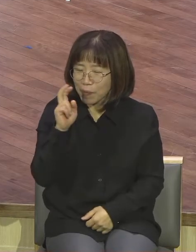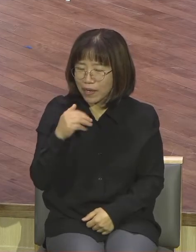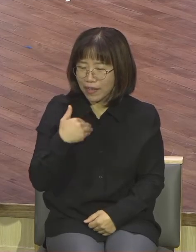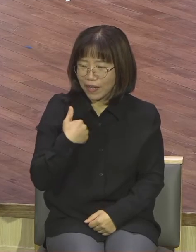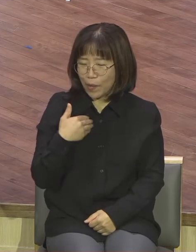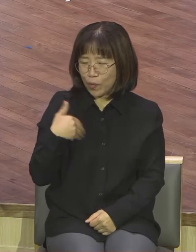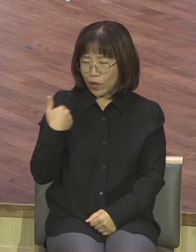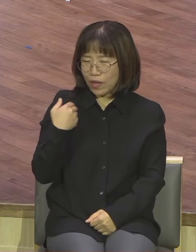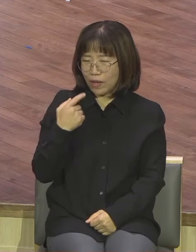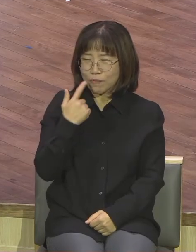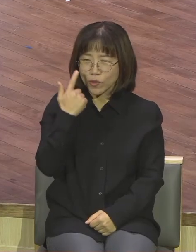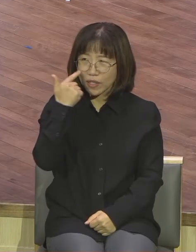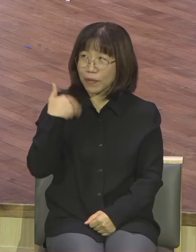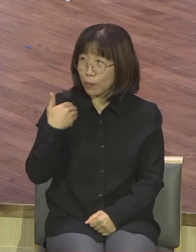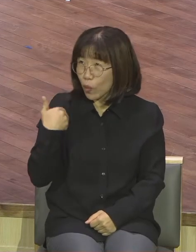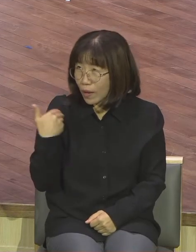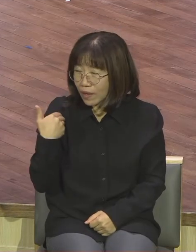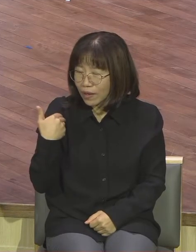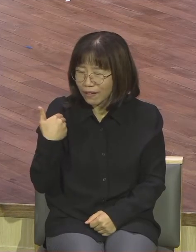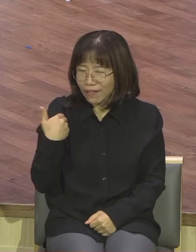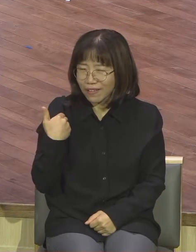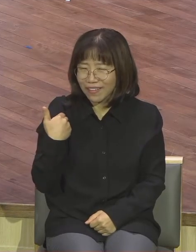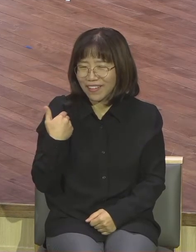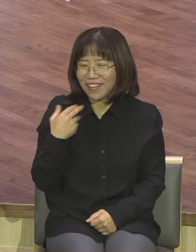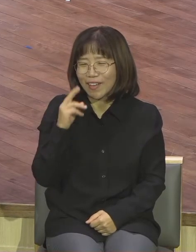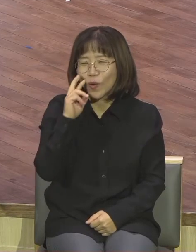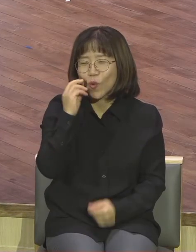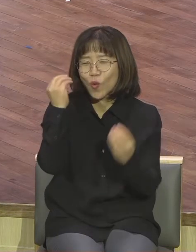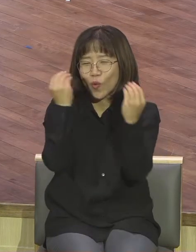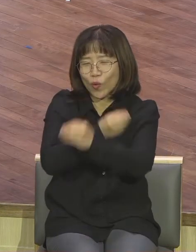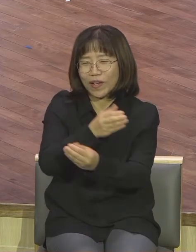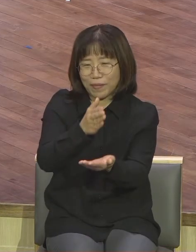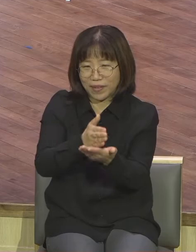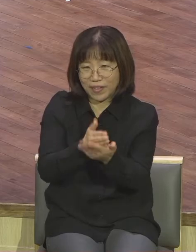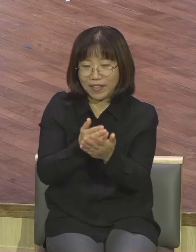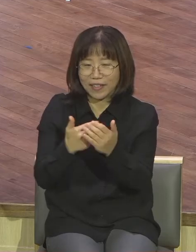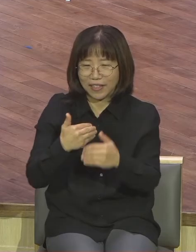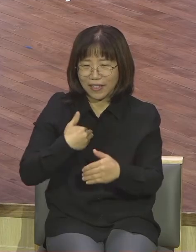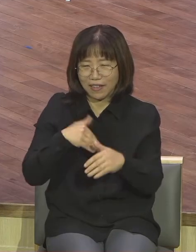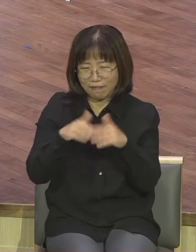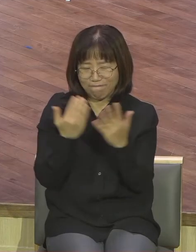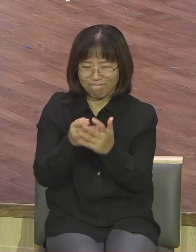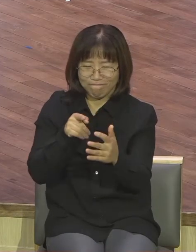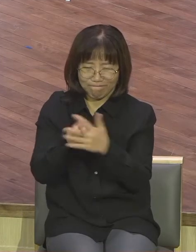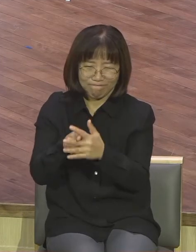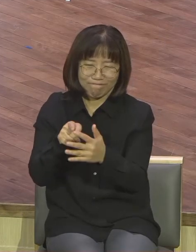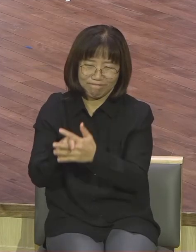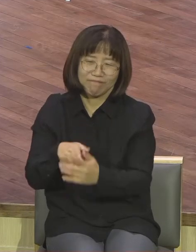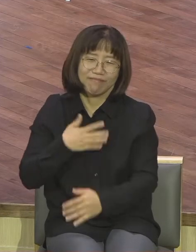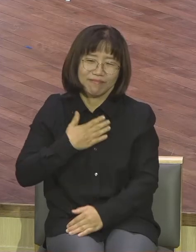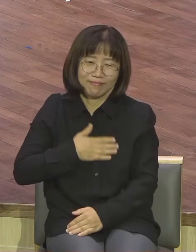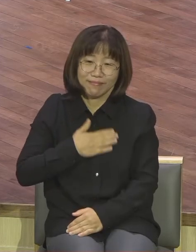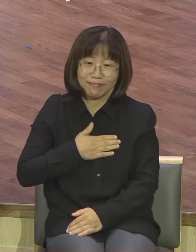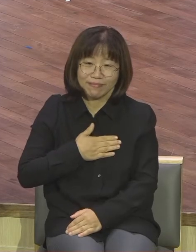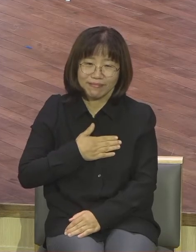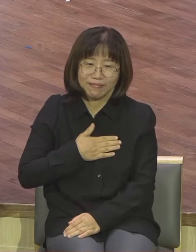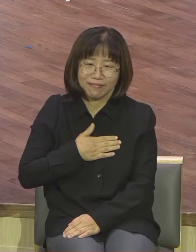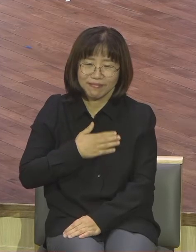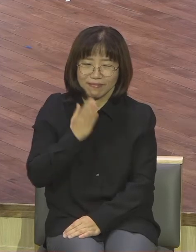오산입니다 우리 교회 행정은 모든 교회들이 배울 정도로 완벽한 빈틈이 없는